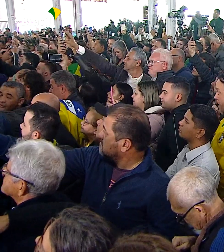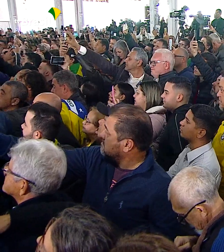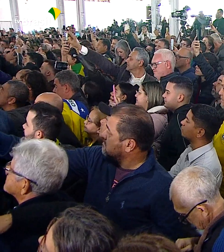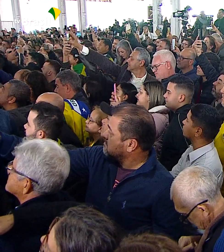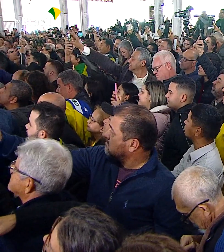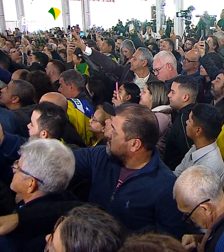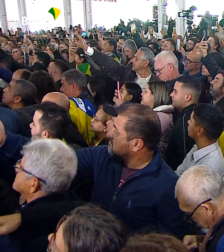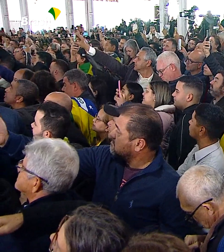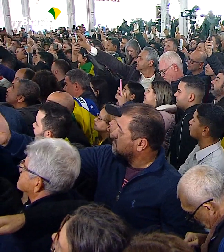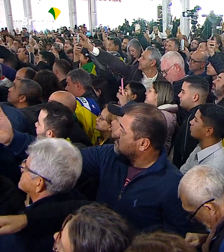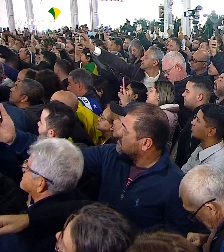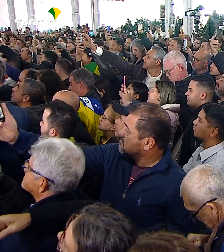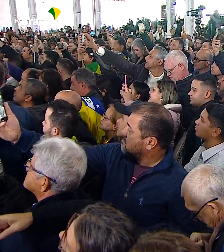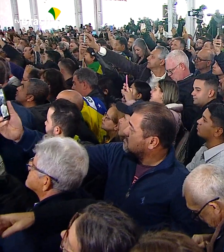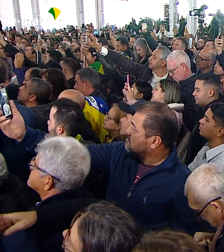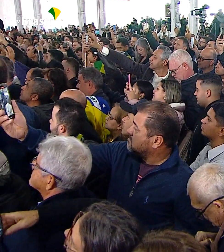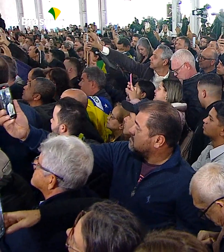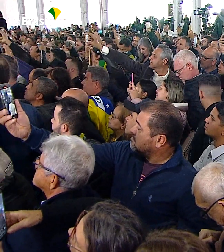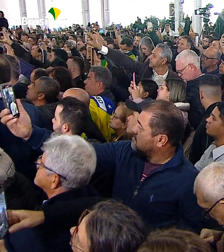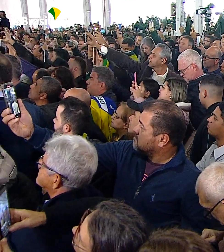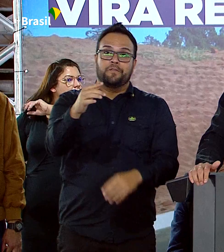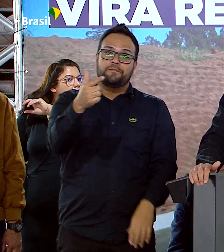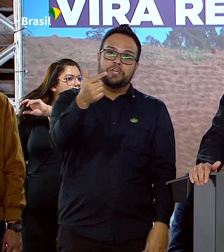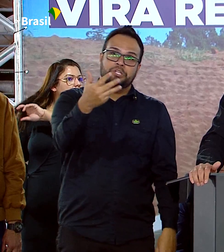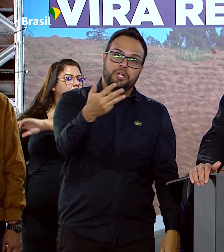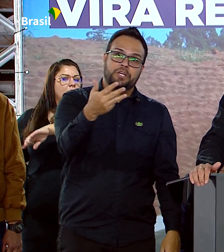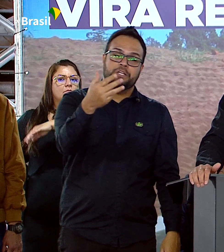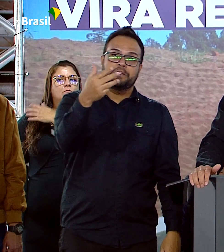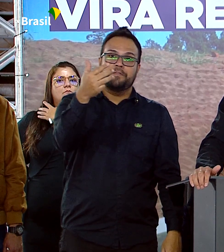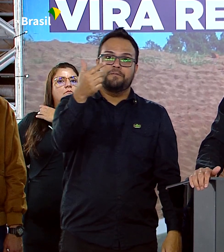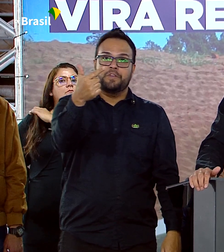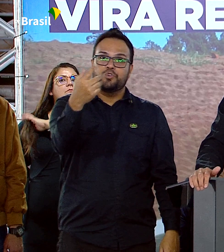na frente, 23, 24, 25,